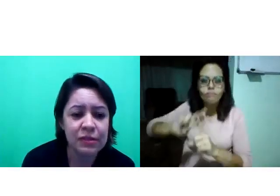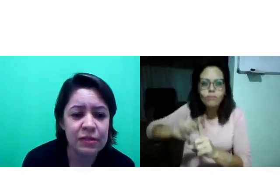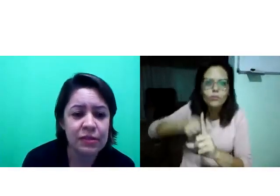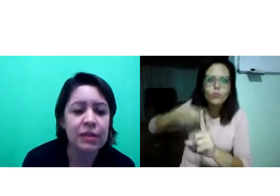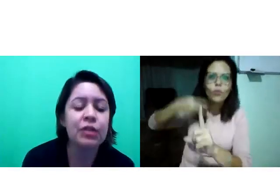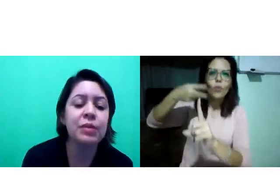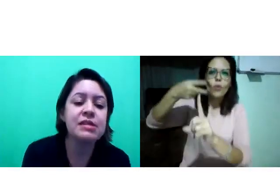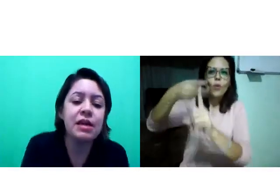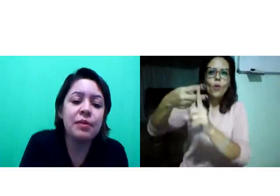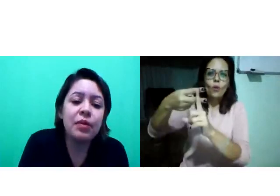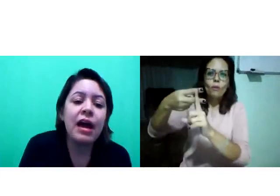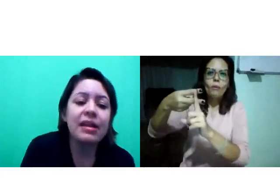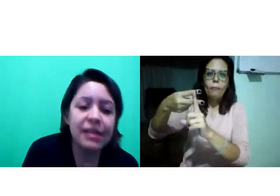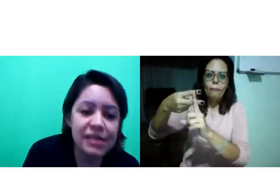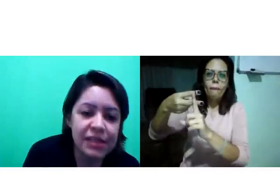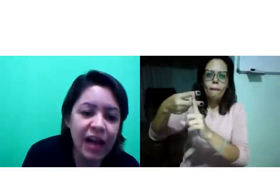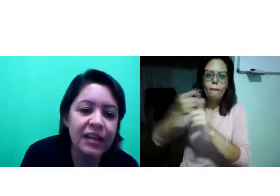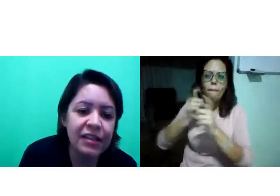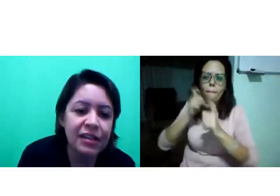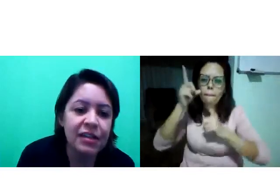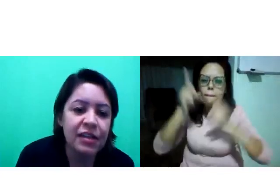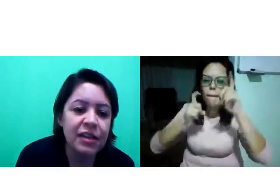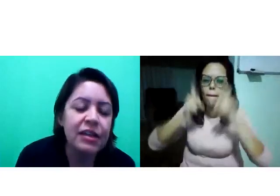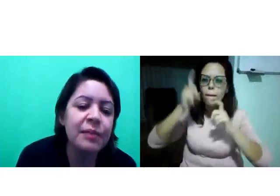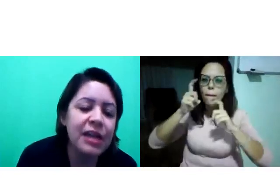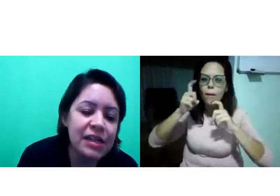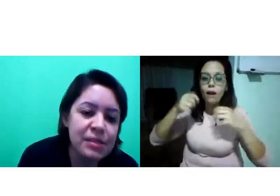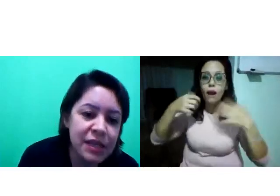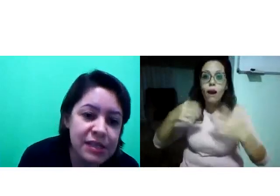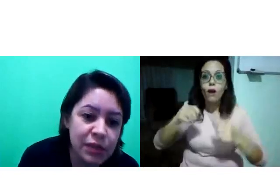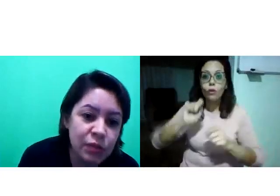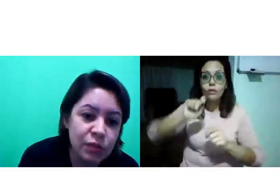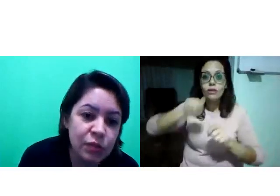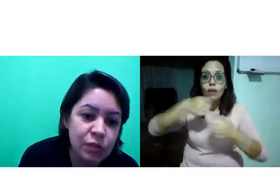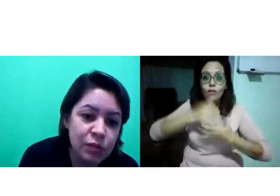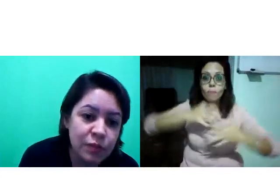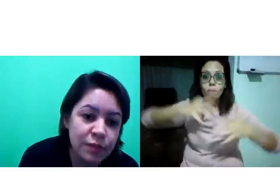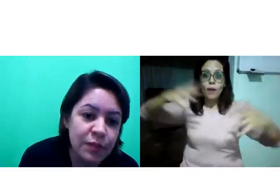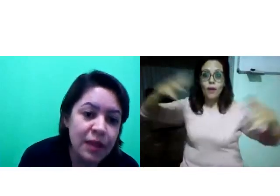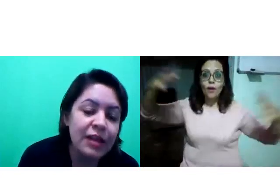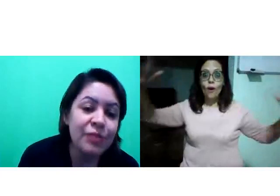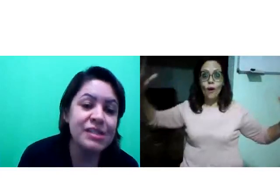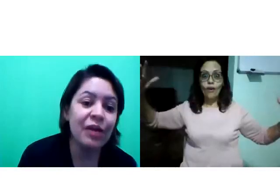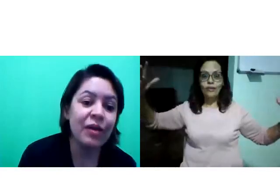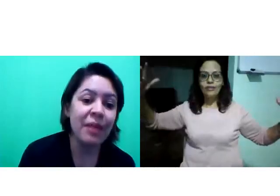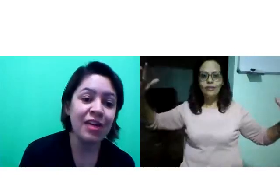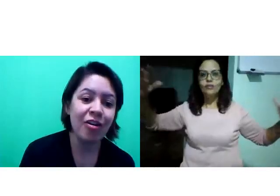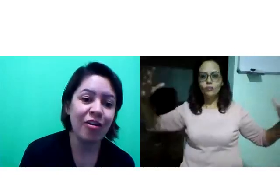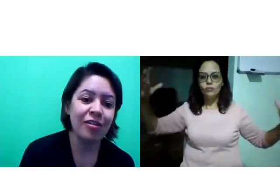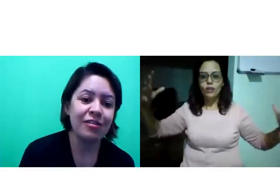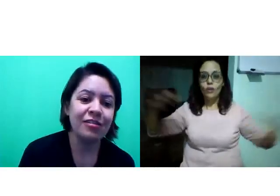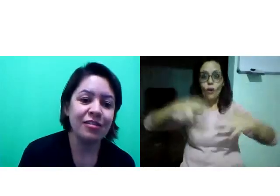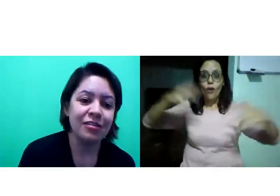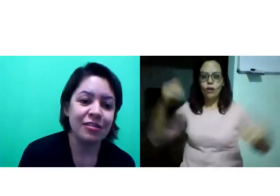Então, percebo a intensidade na minha expressão. O sinal é